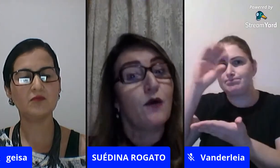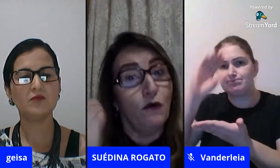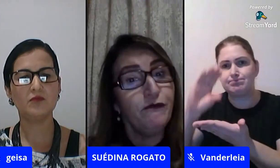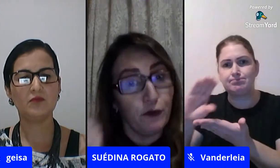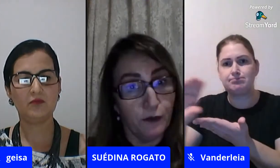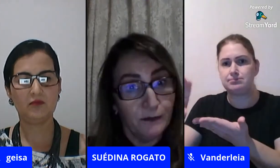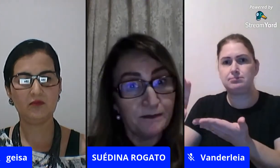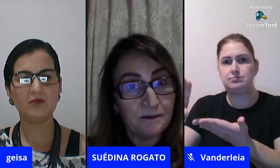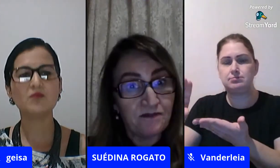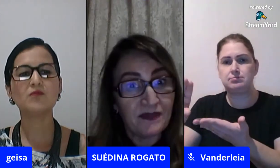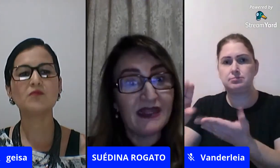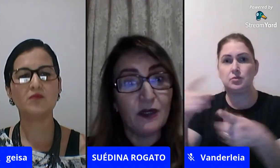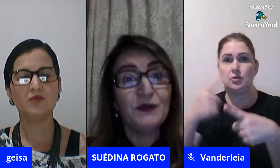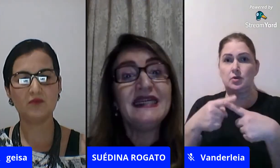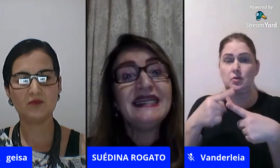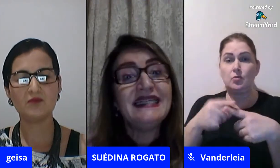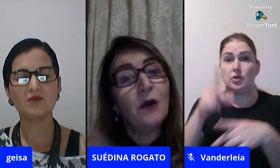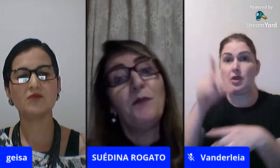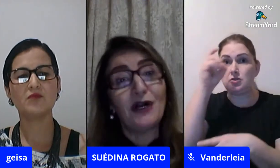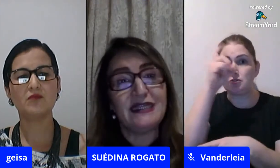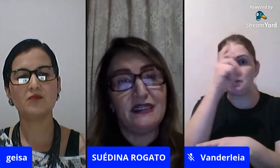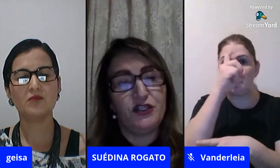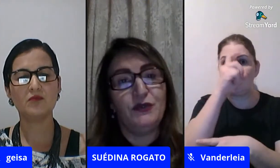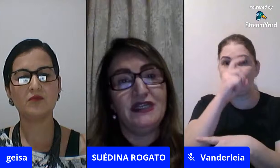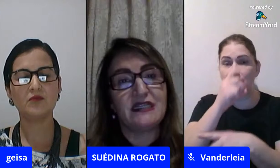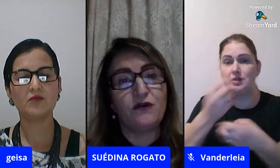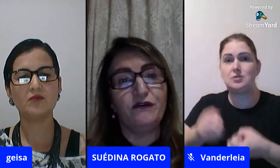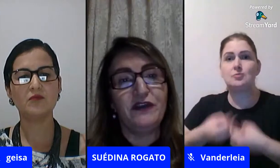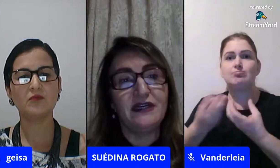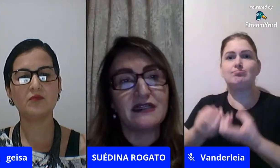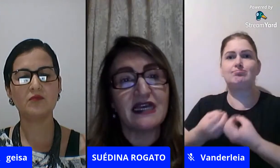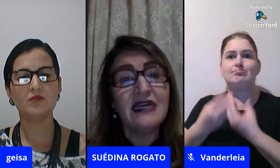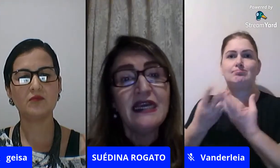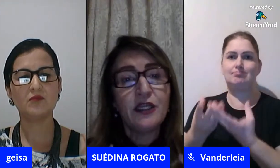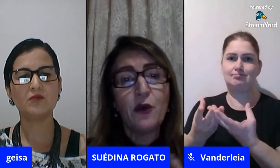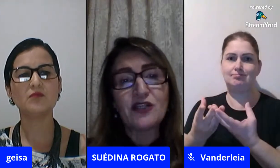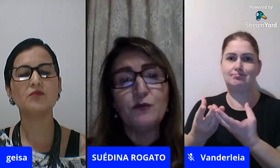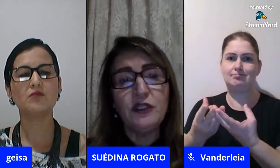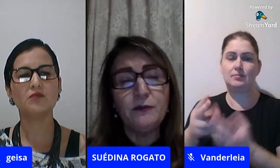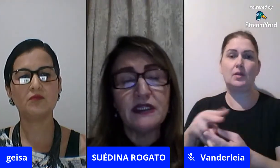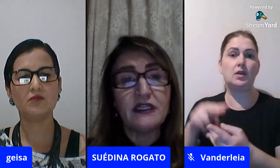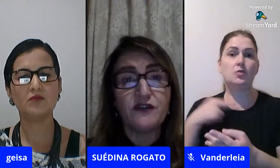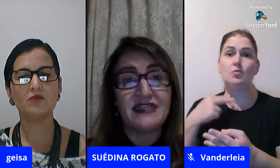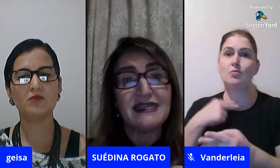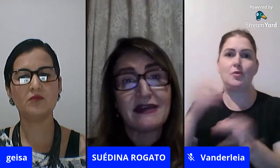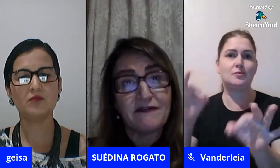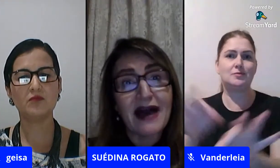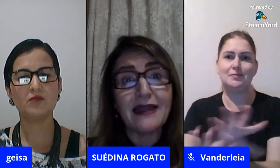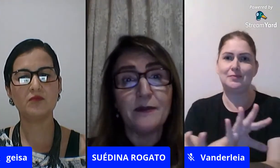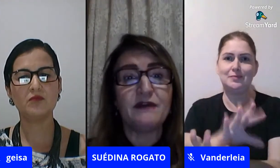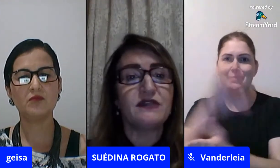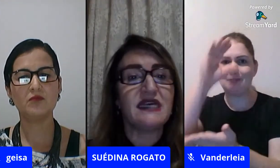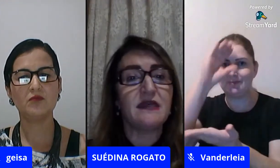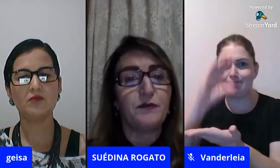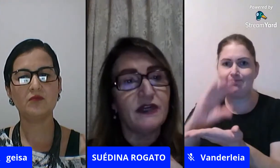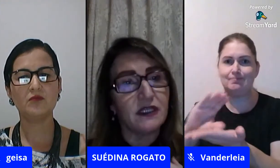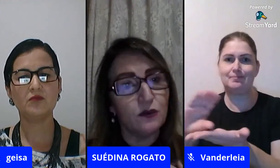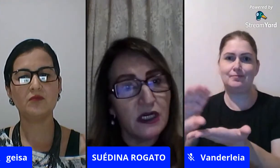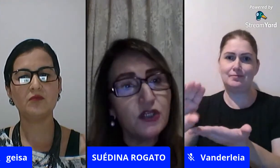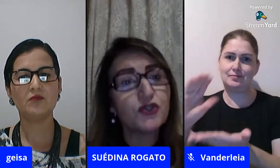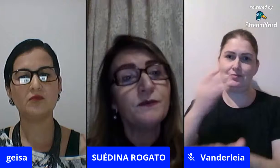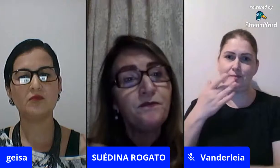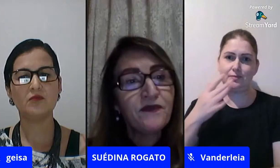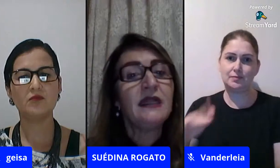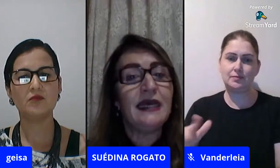ela fez porque ela confiou então não pode ser destruída essa confiança então eu acho muito importante fazer essa fala aqui para vocês